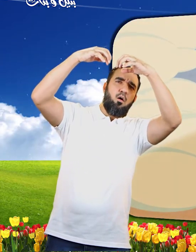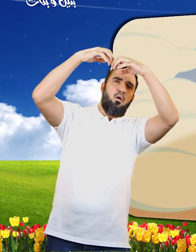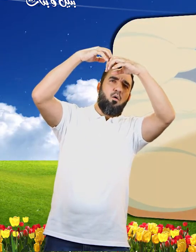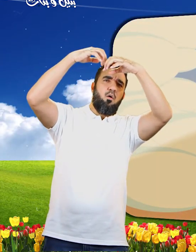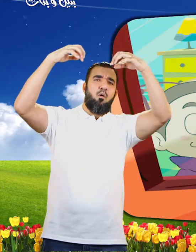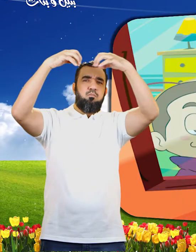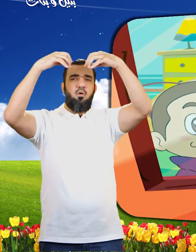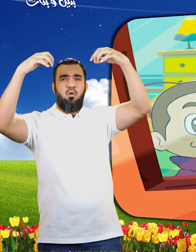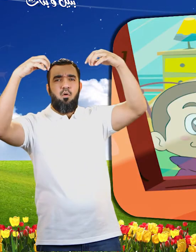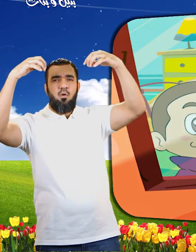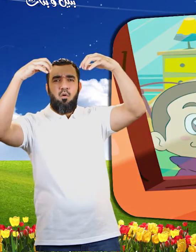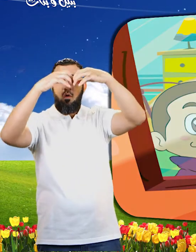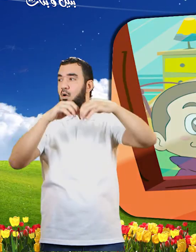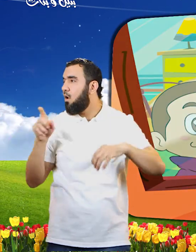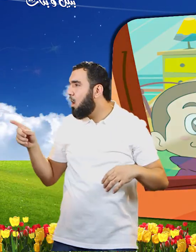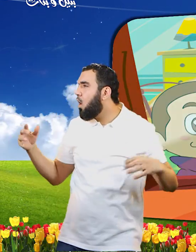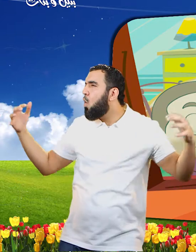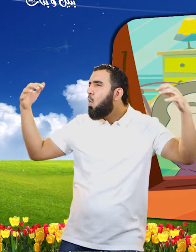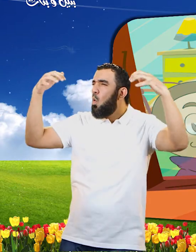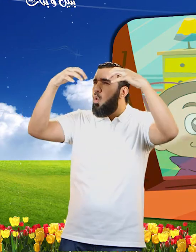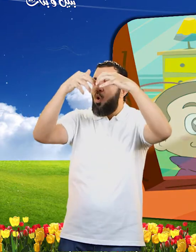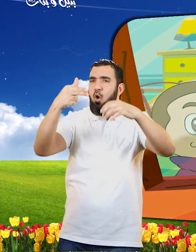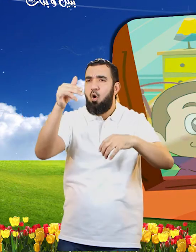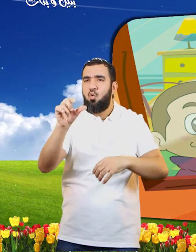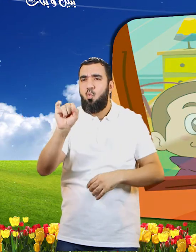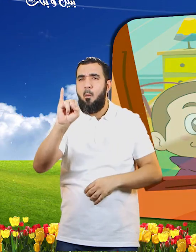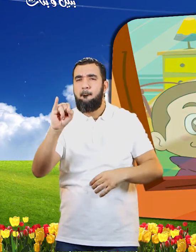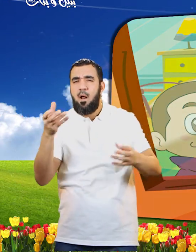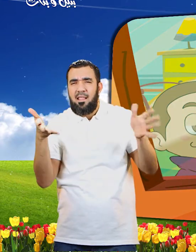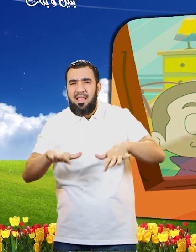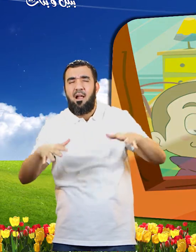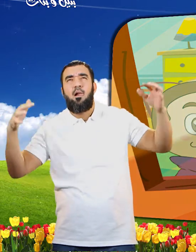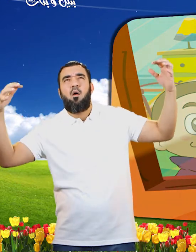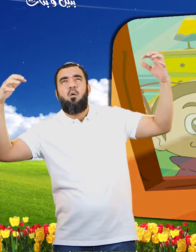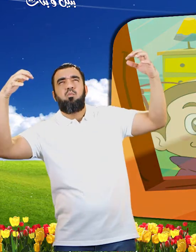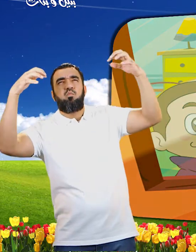إنها غيوم كثيفة يبدو أنها ستمتر